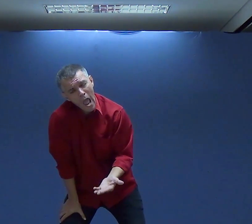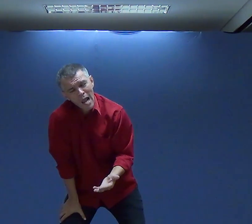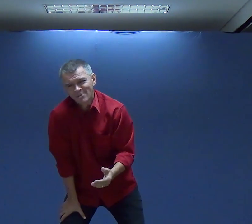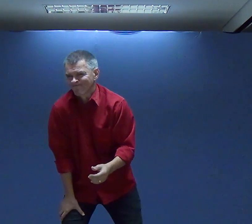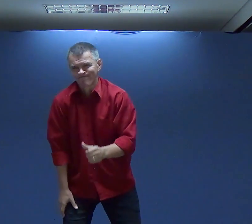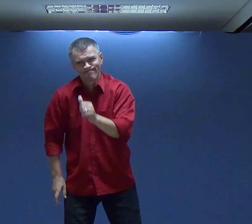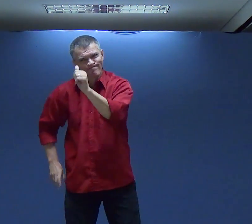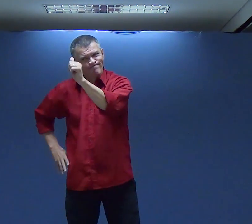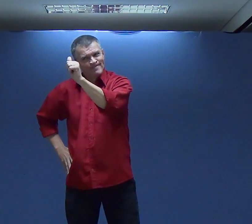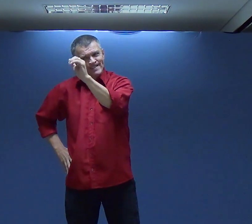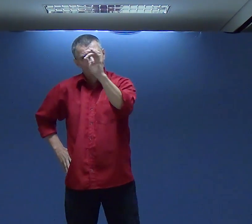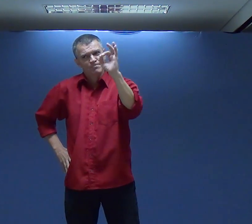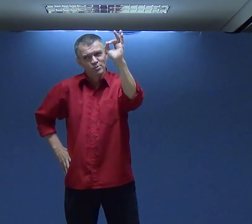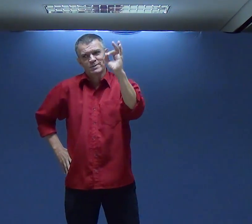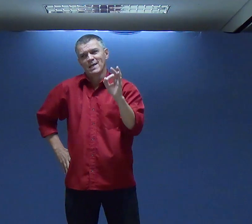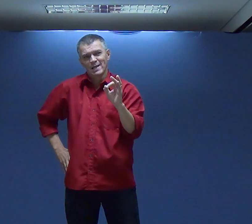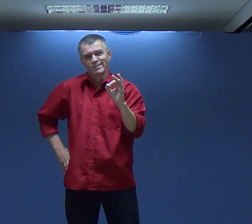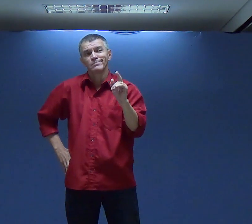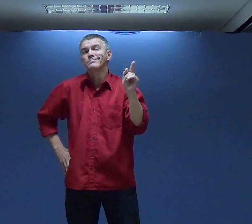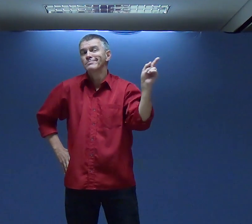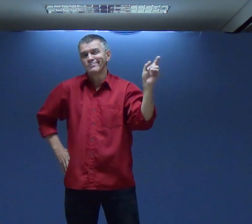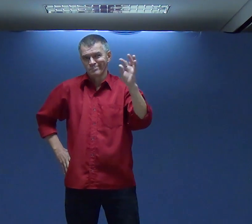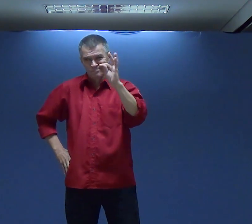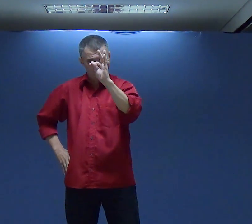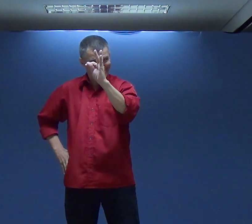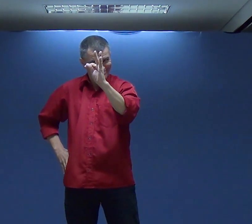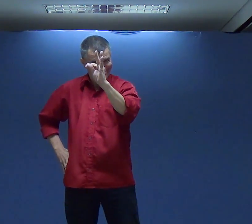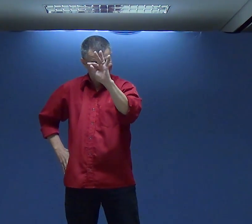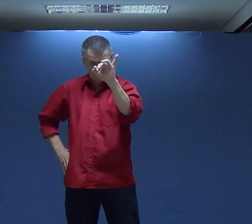Me desculpe Mas eu fico